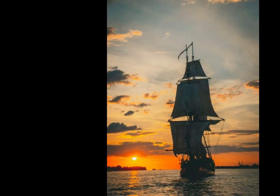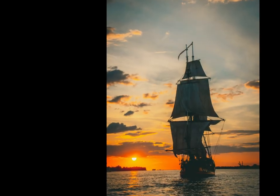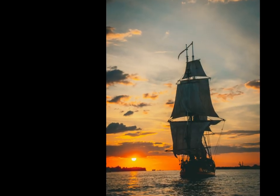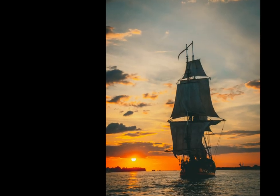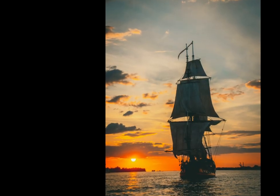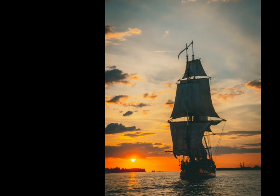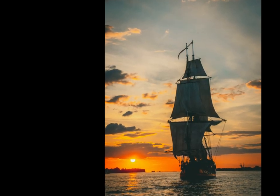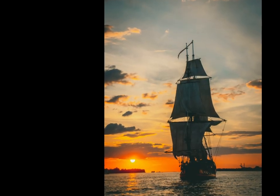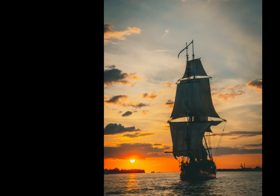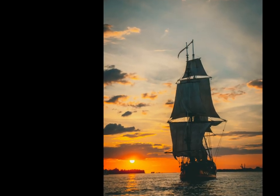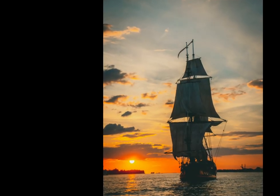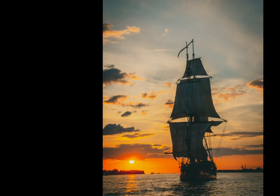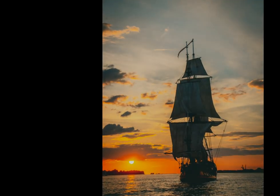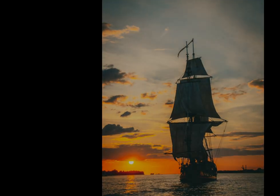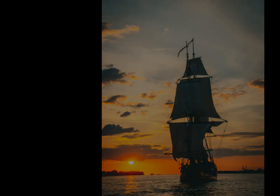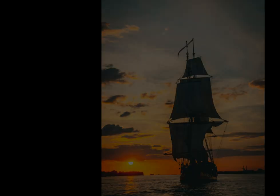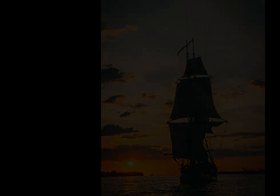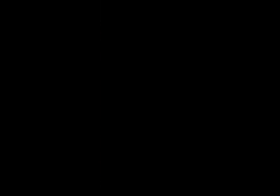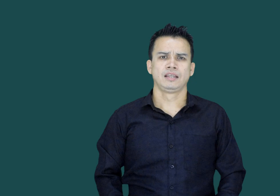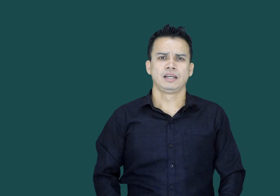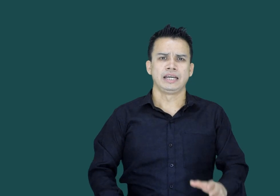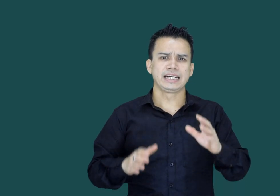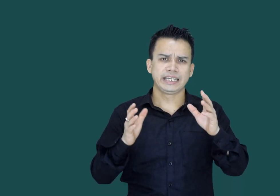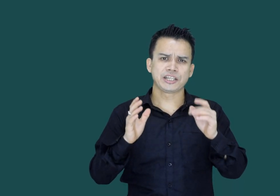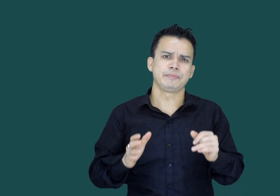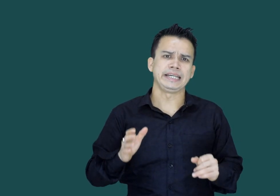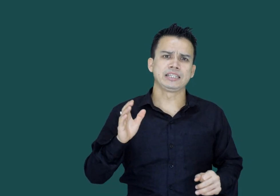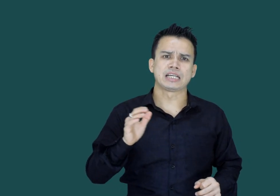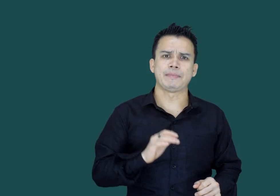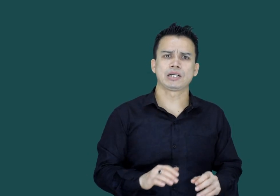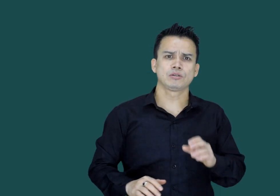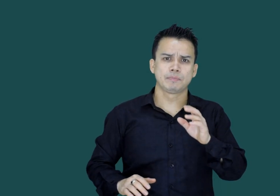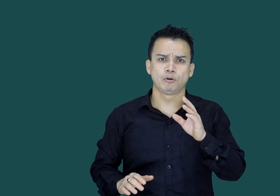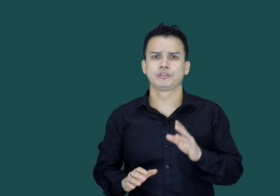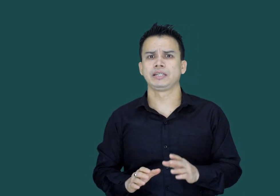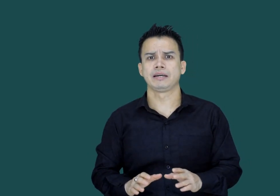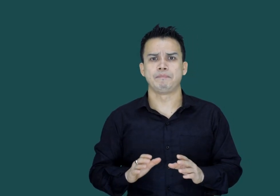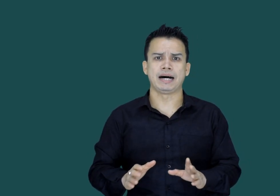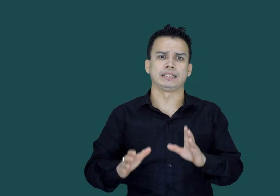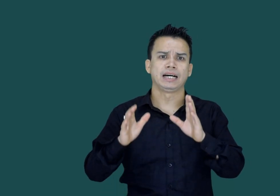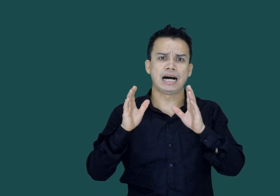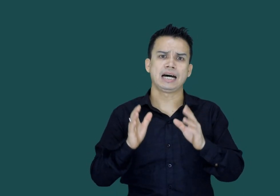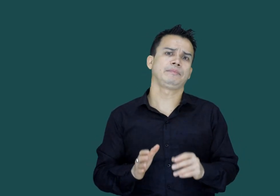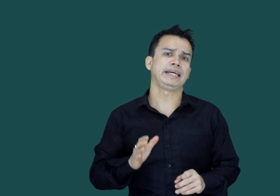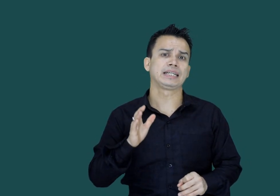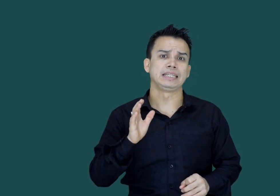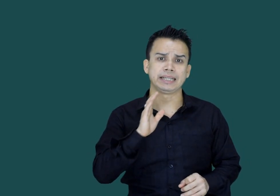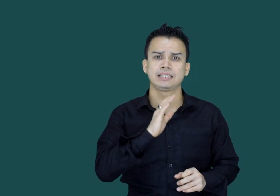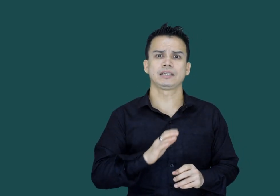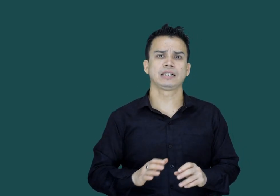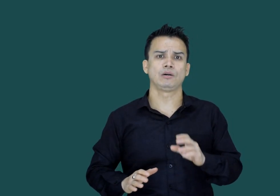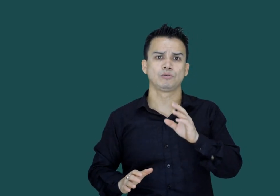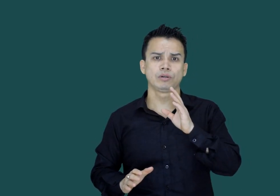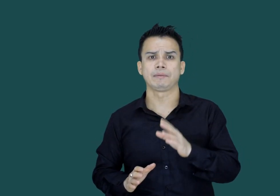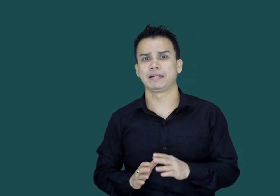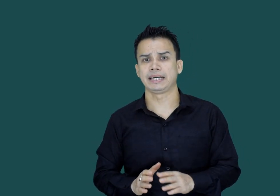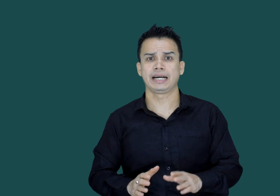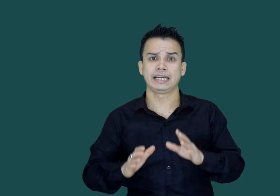کو چھپانے کے لیے ان چھیتروں کے استعمال کرتے ہیں ایک دیش میں ان سامانوں کے پہنچنے کے بعد حال میں ایک نیا طریقہ انہوں نے اپنایا ہے